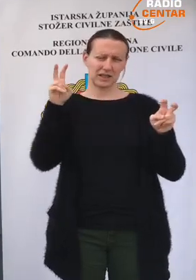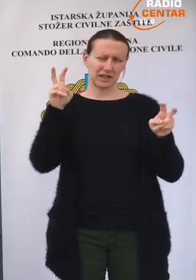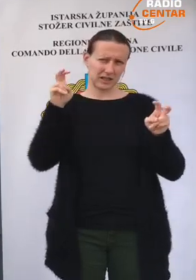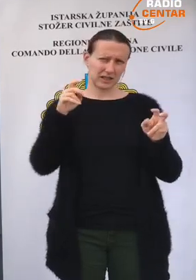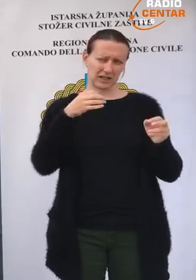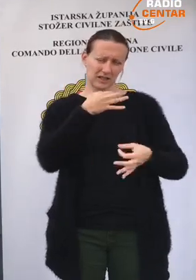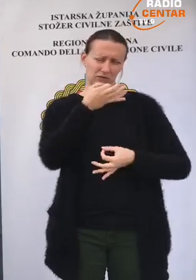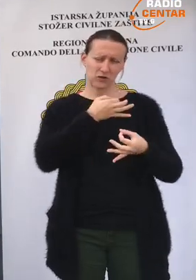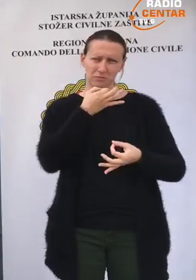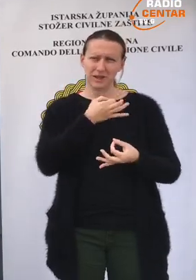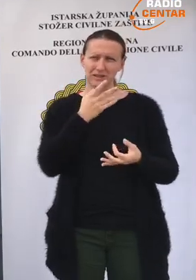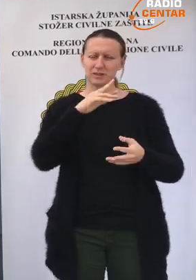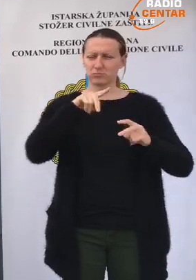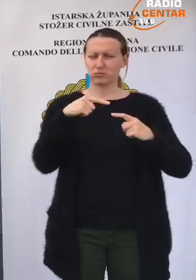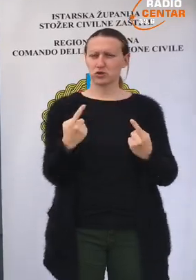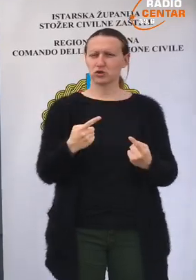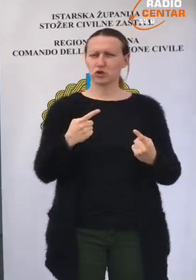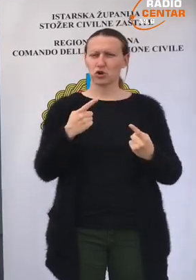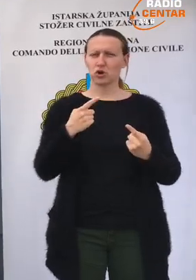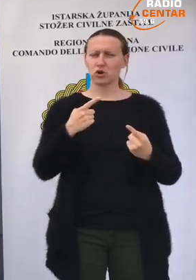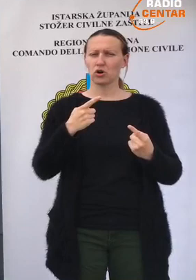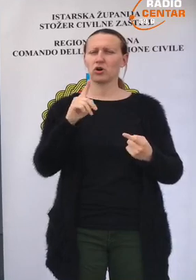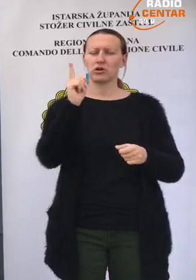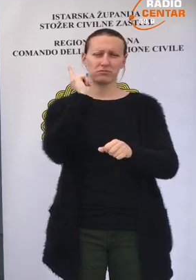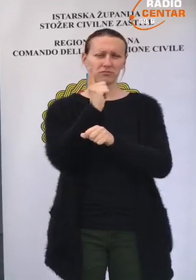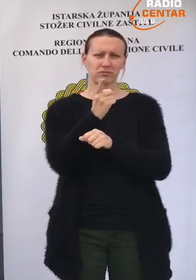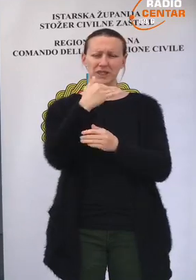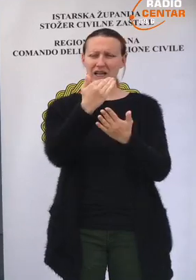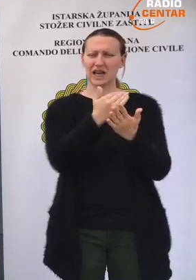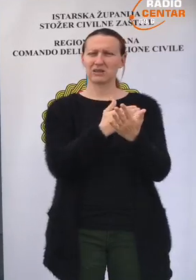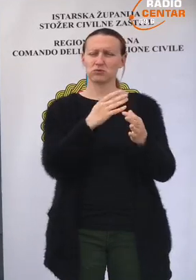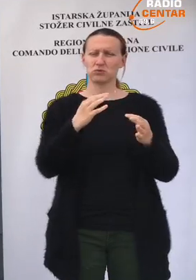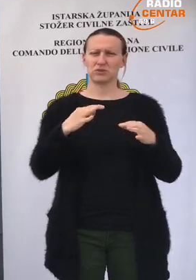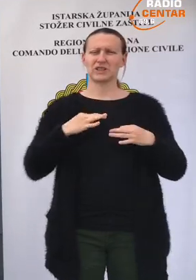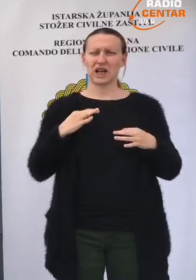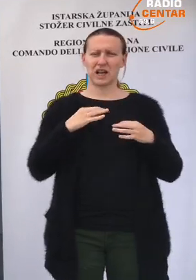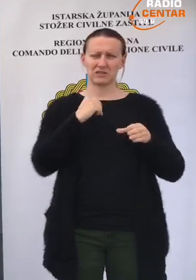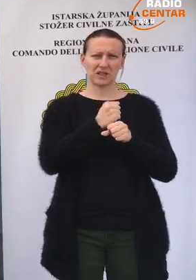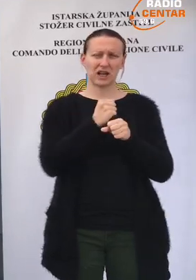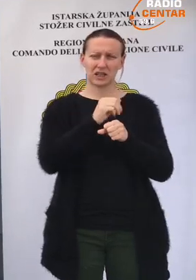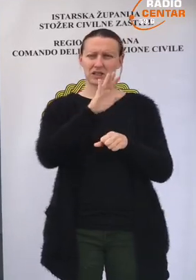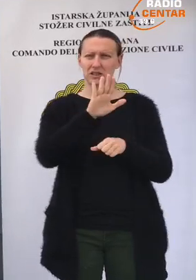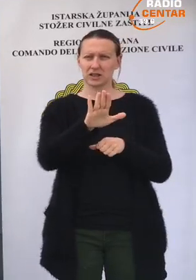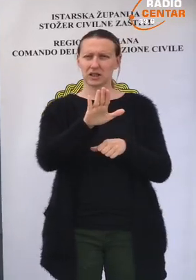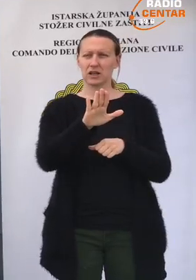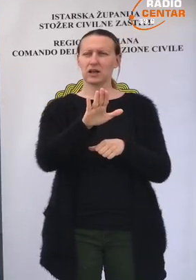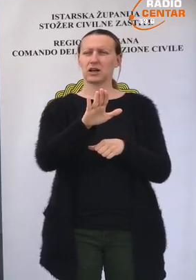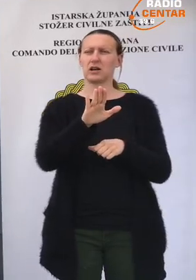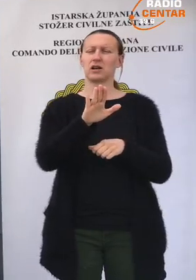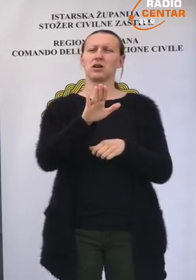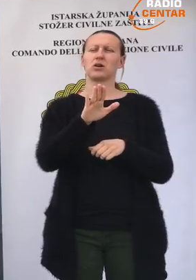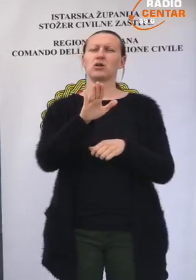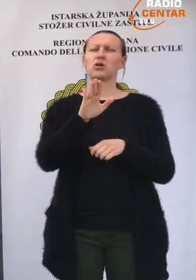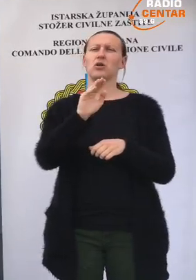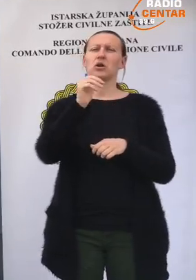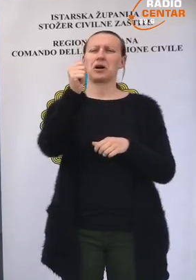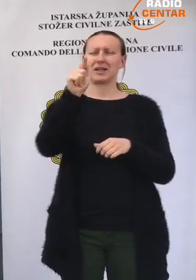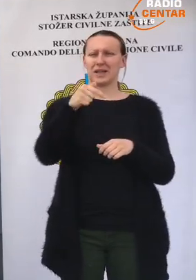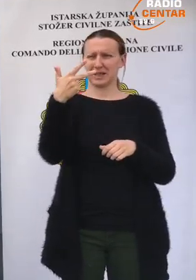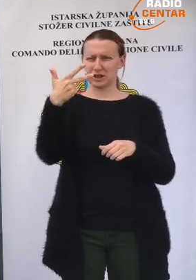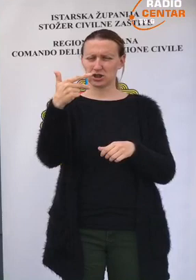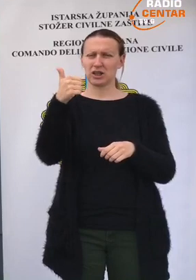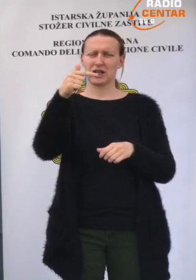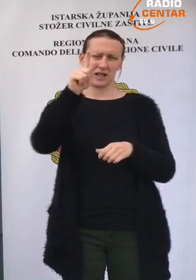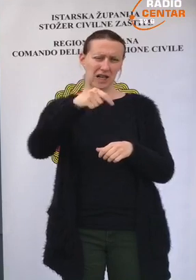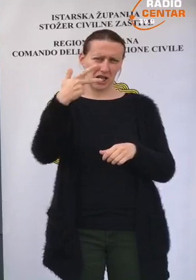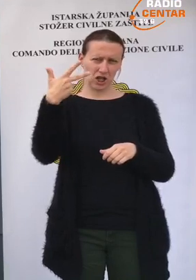navodnicima, gdje postoji uputa da se rasporedju zdravstvenim ustanovama rade na način trećina